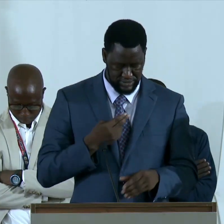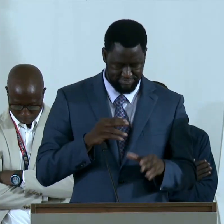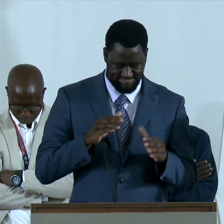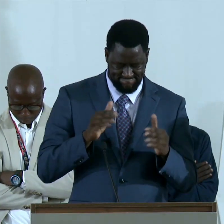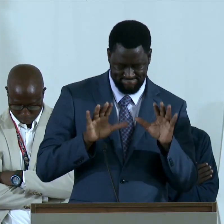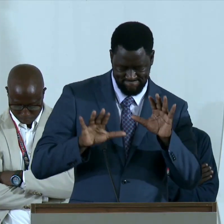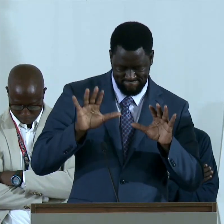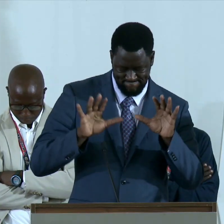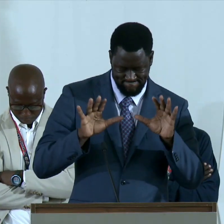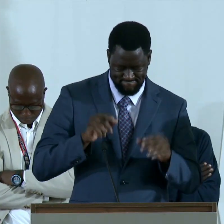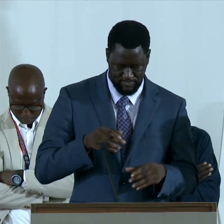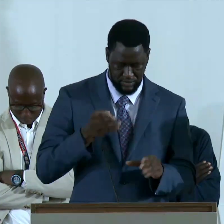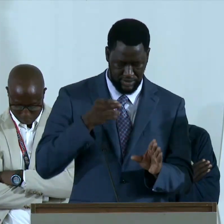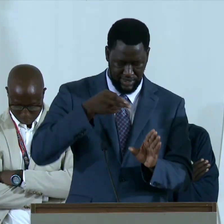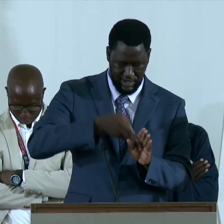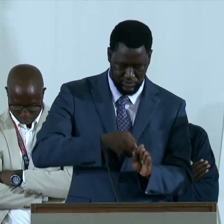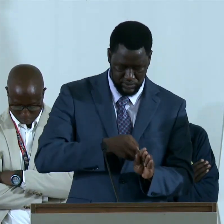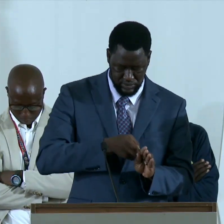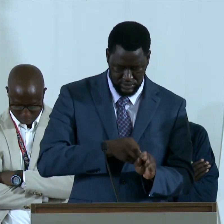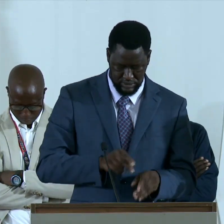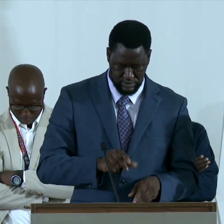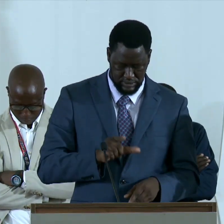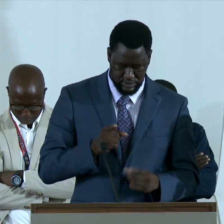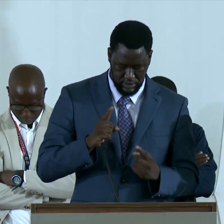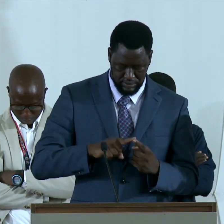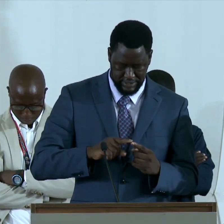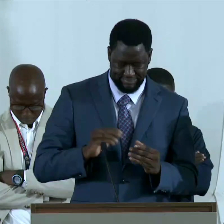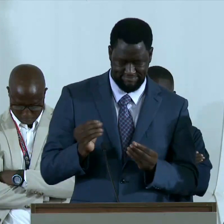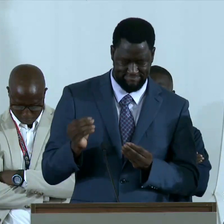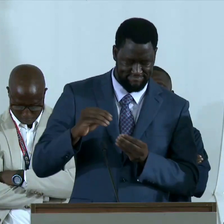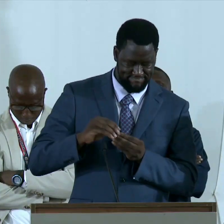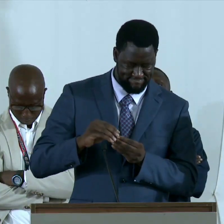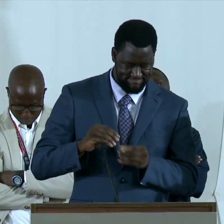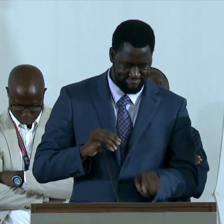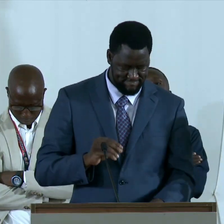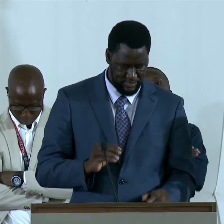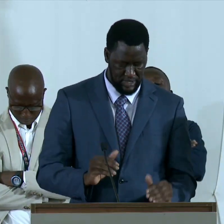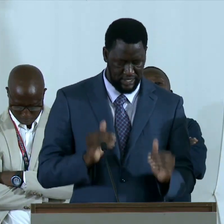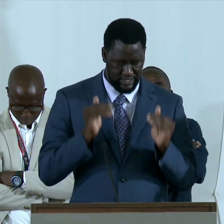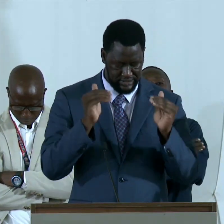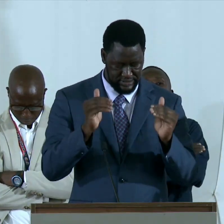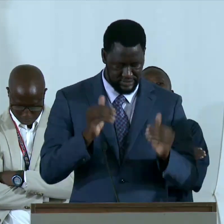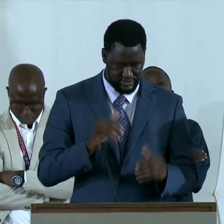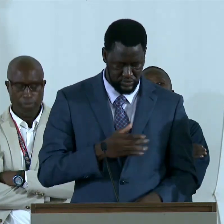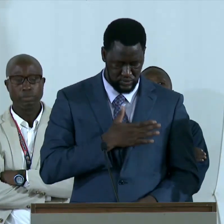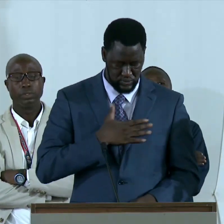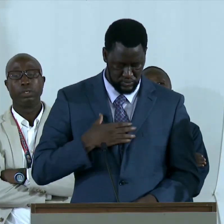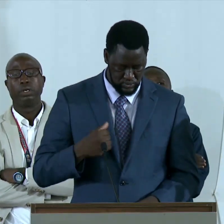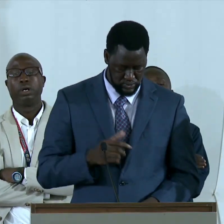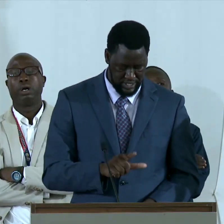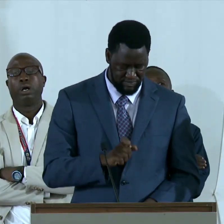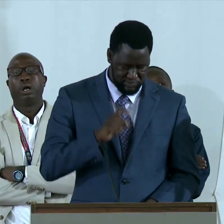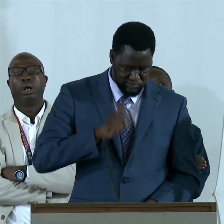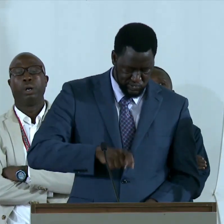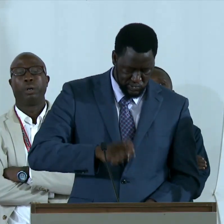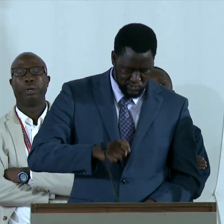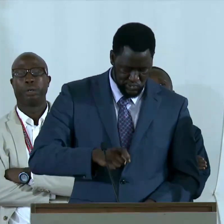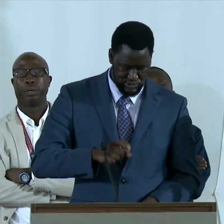dans notre cheminement contribuera à sensibiliser davantage sur les